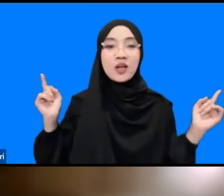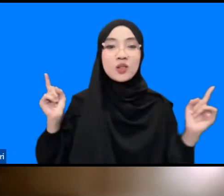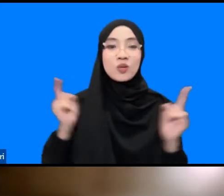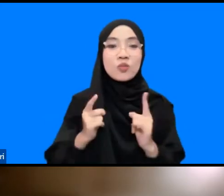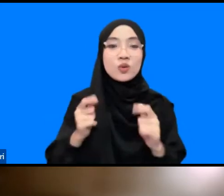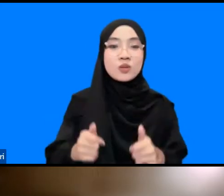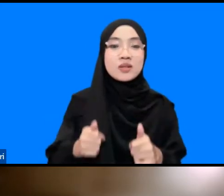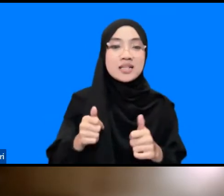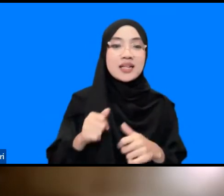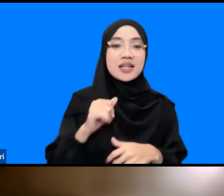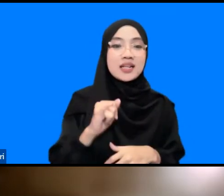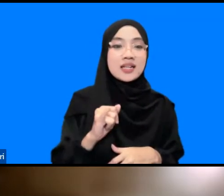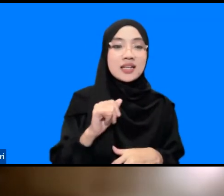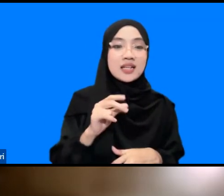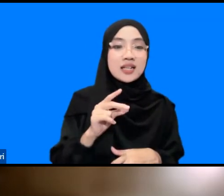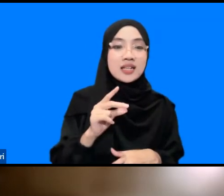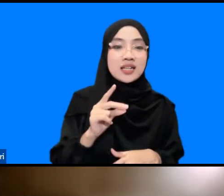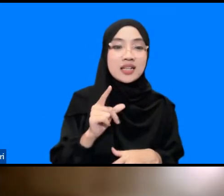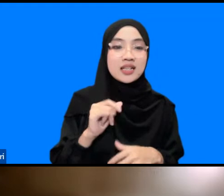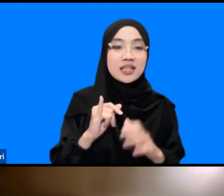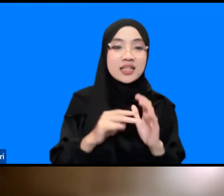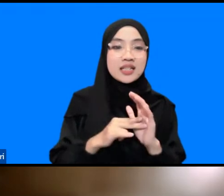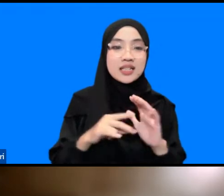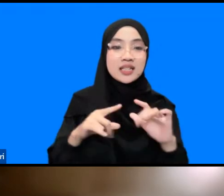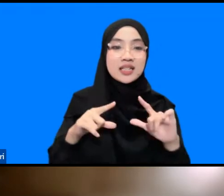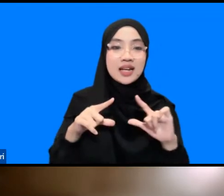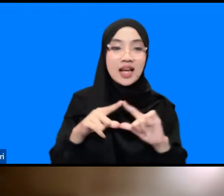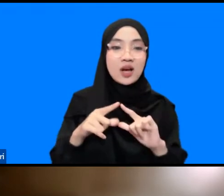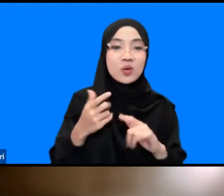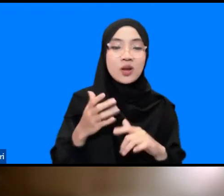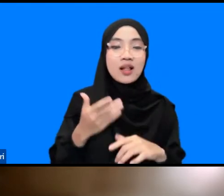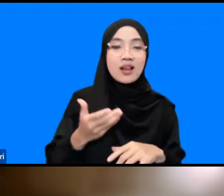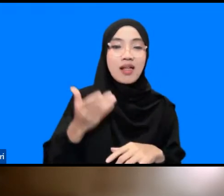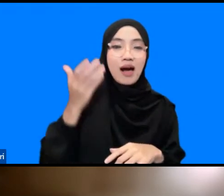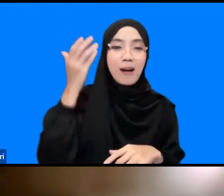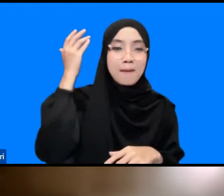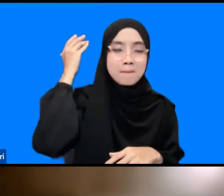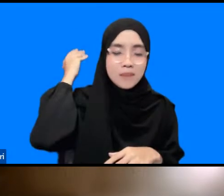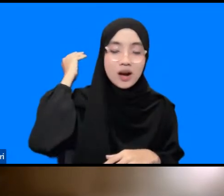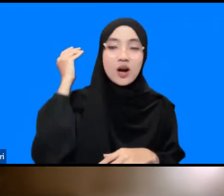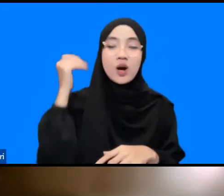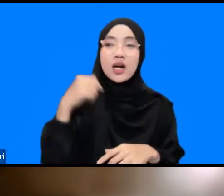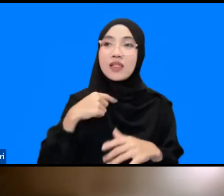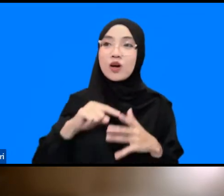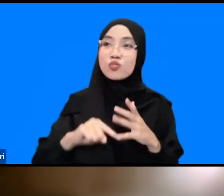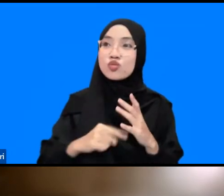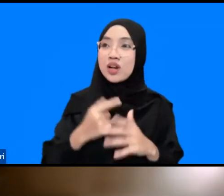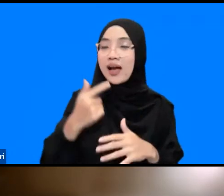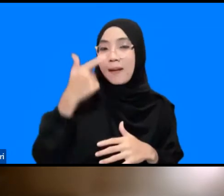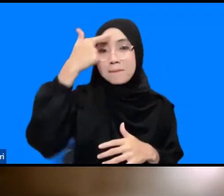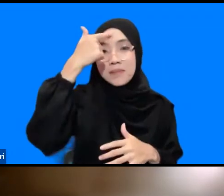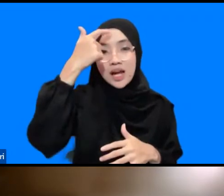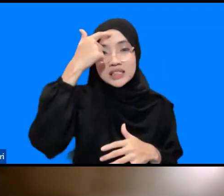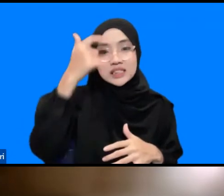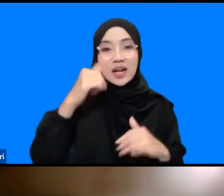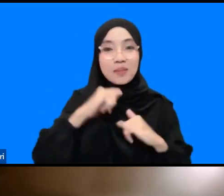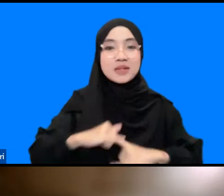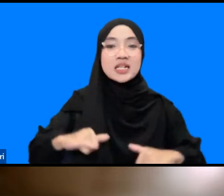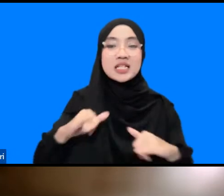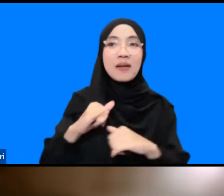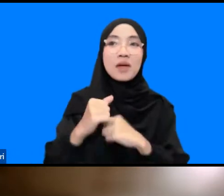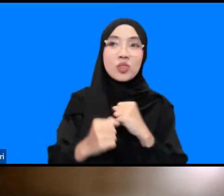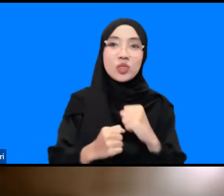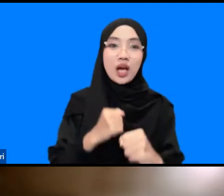Irina disini setelah sekian lama dari kita mulai belajar bersama itu sejak